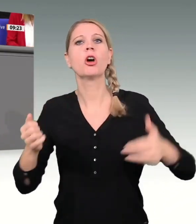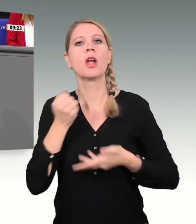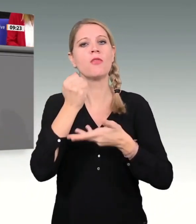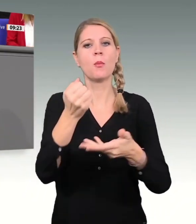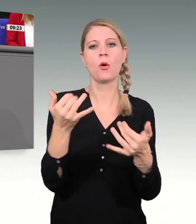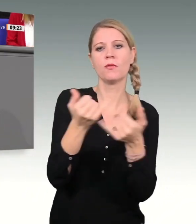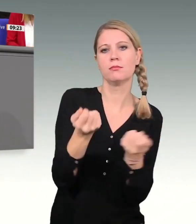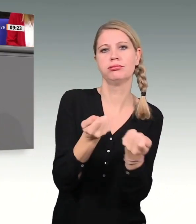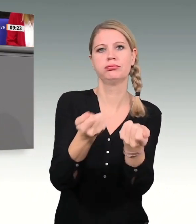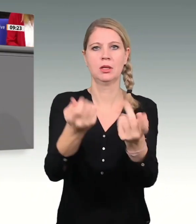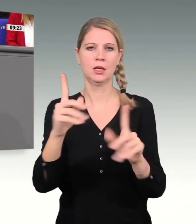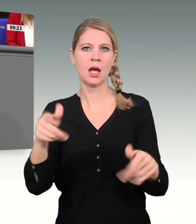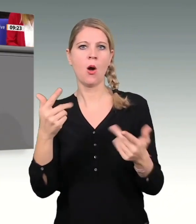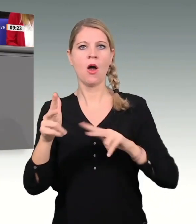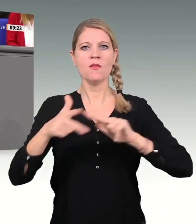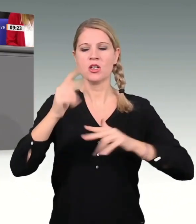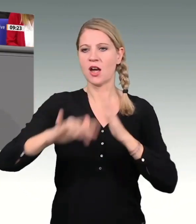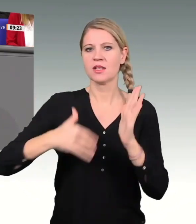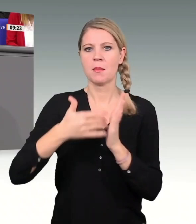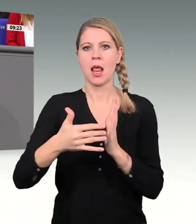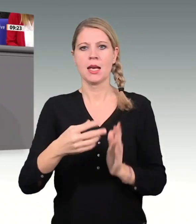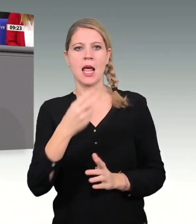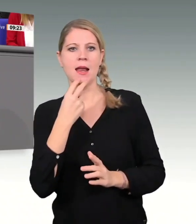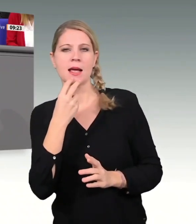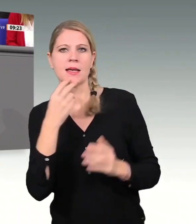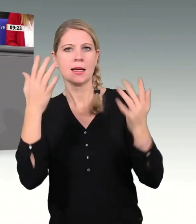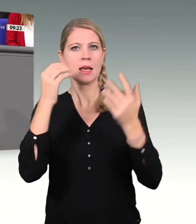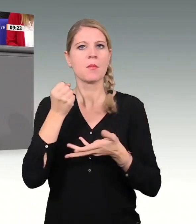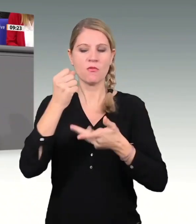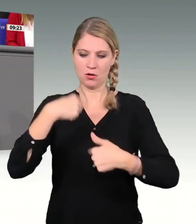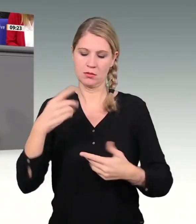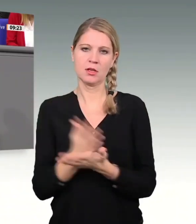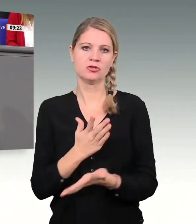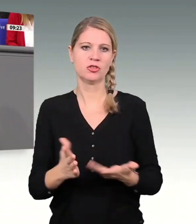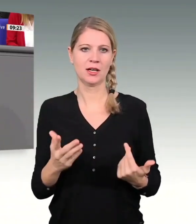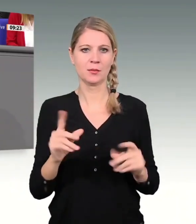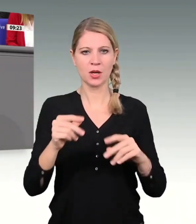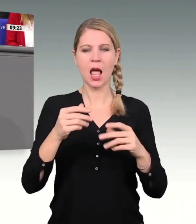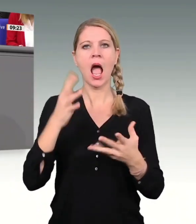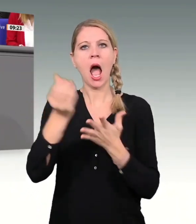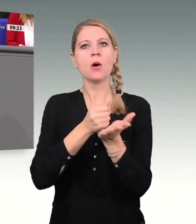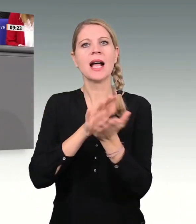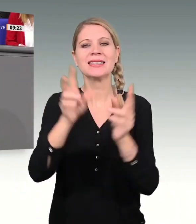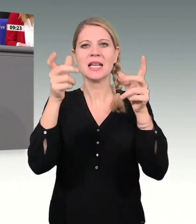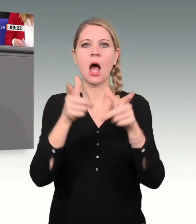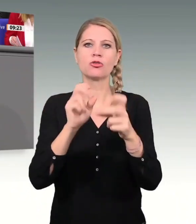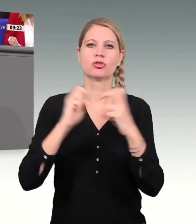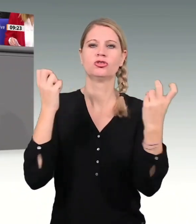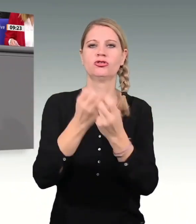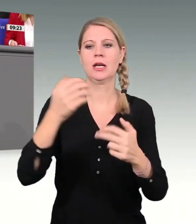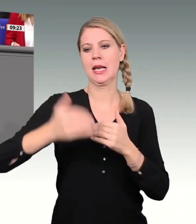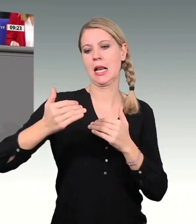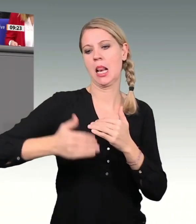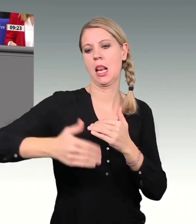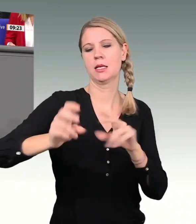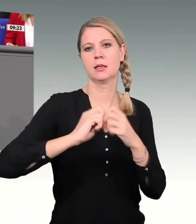Wirtschaftsplan des Energie- und Klimafonds. Der Haushaltsausschuss setzt sich regelmäßig in vielen Sitzungen mit konkreten Fragen des Energie- und